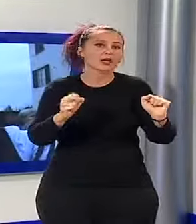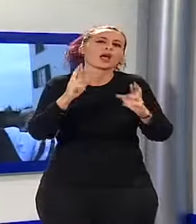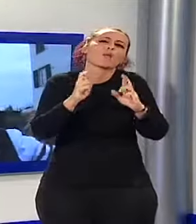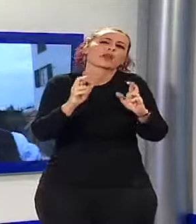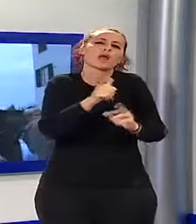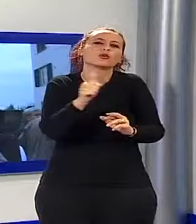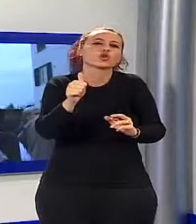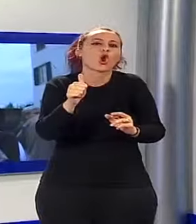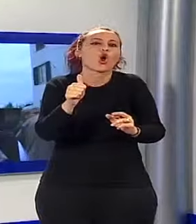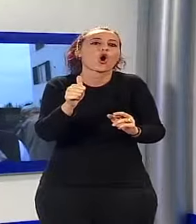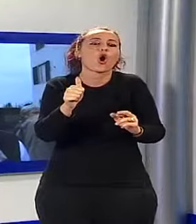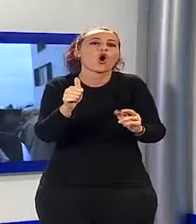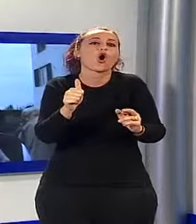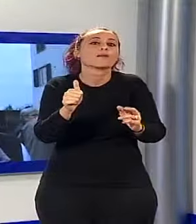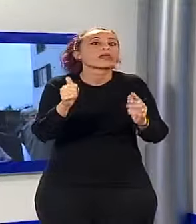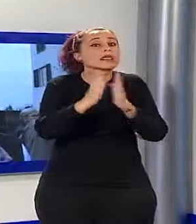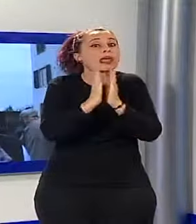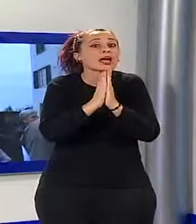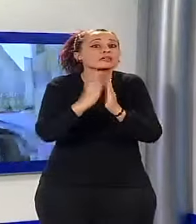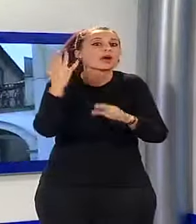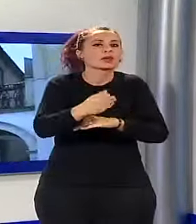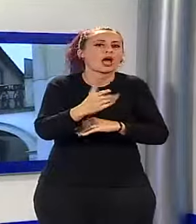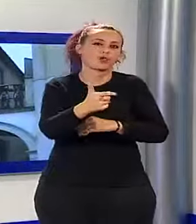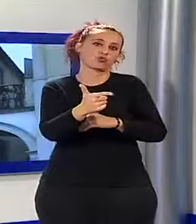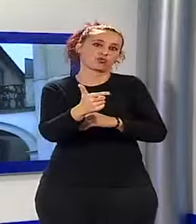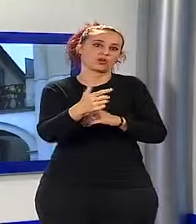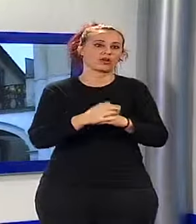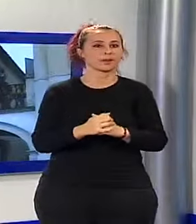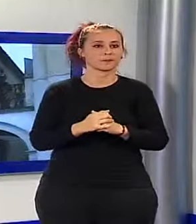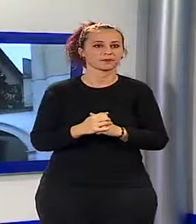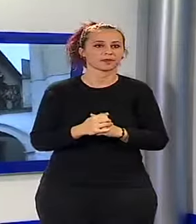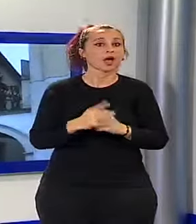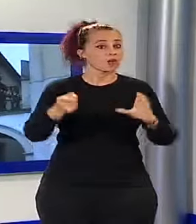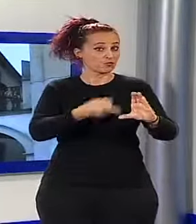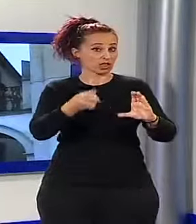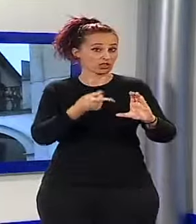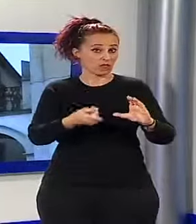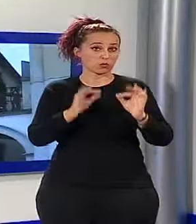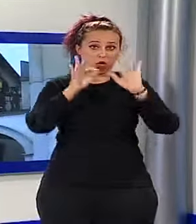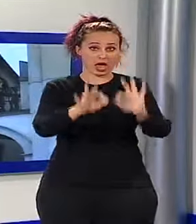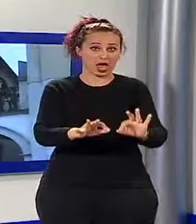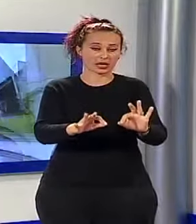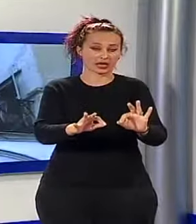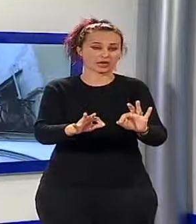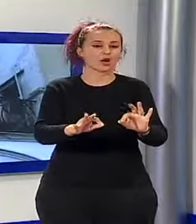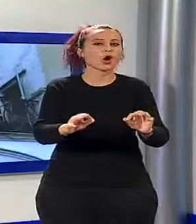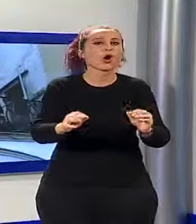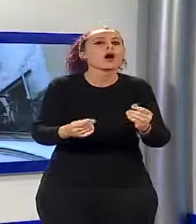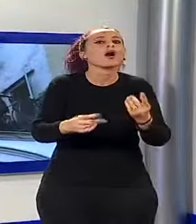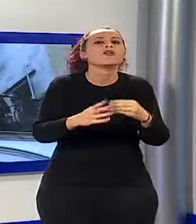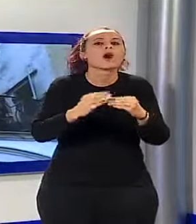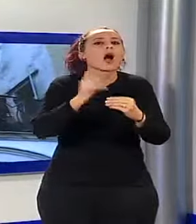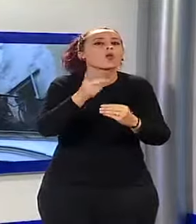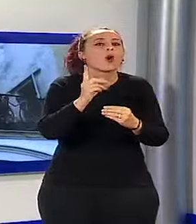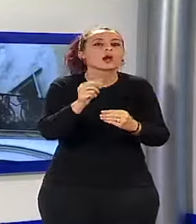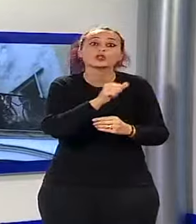l'organo che abbiamo rifatto tuttora di un nuovo da poco. Sul posto intervengono i vigili del fuoco che si dovranno impegnare soprattutto a liberare